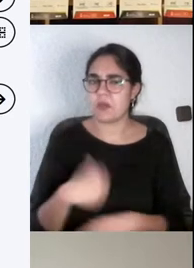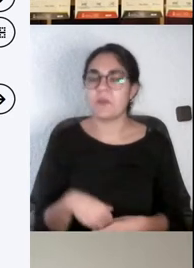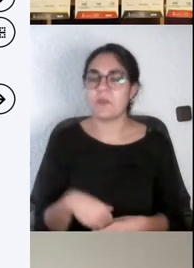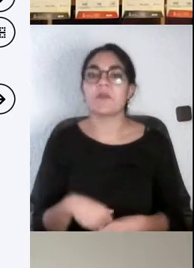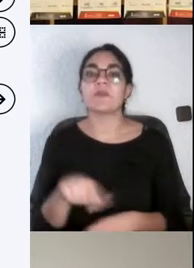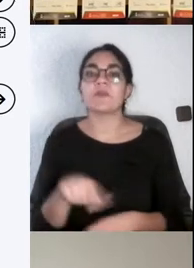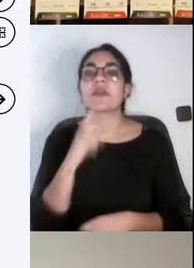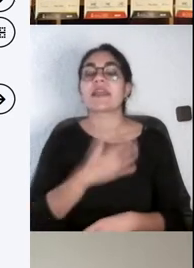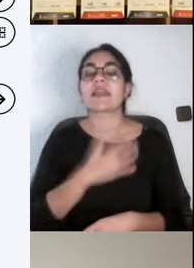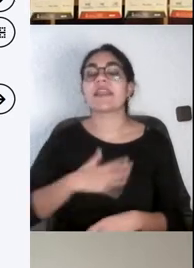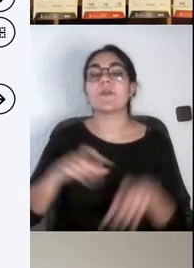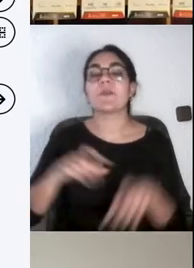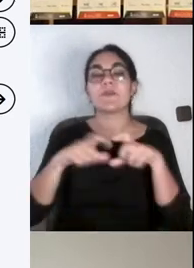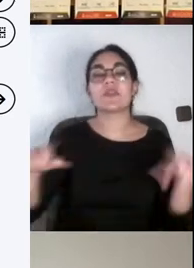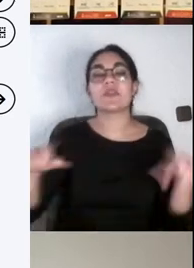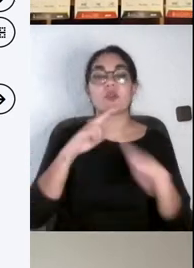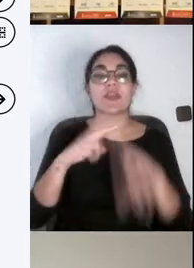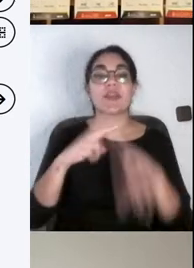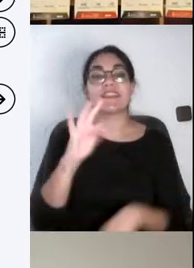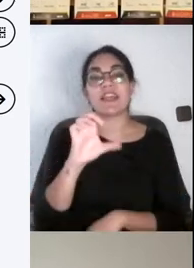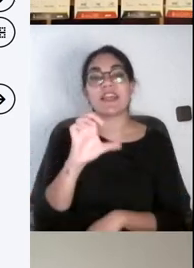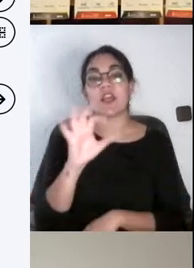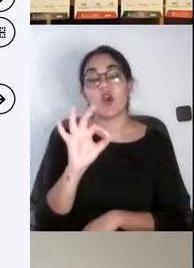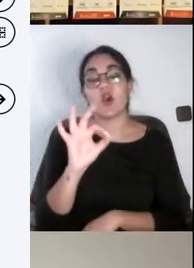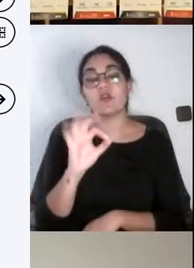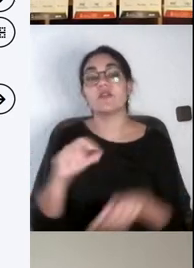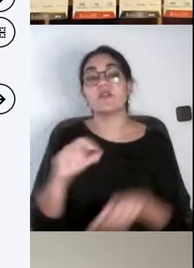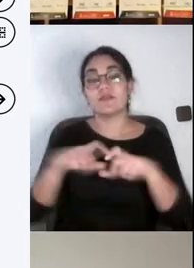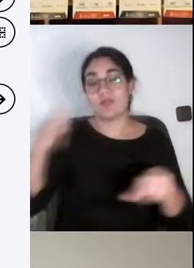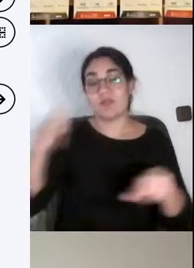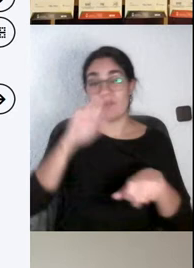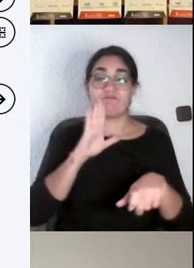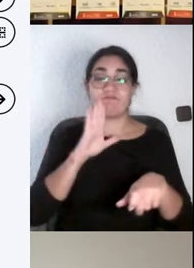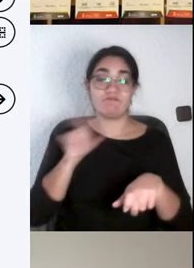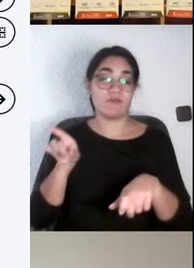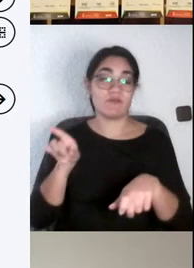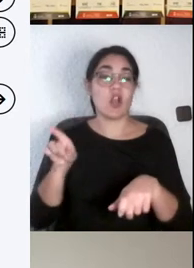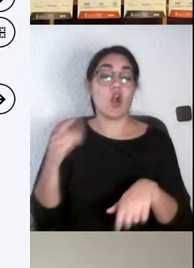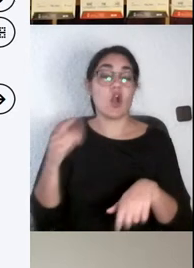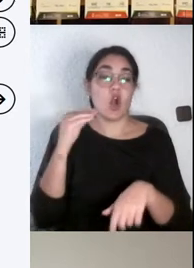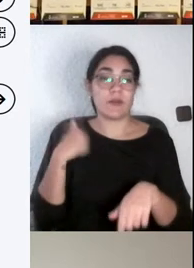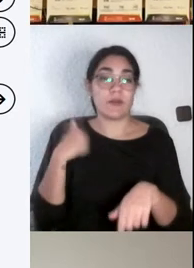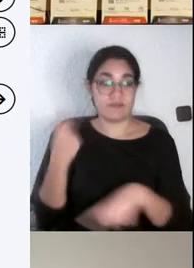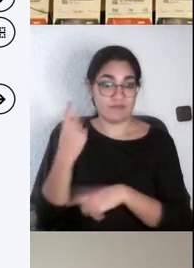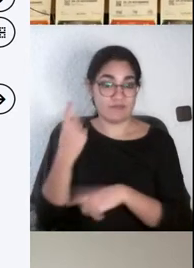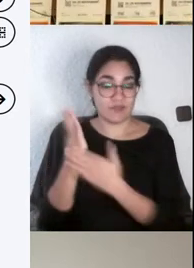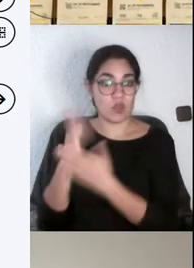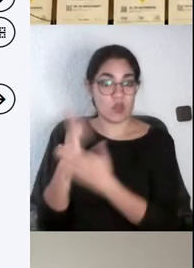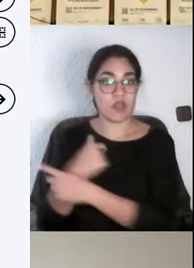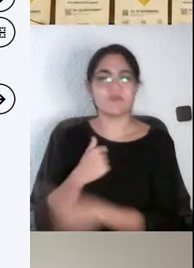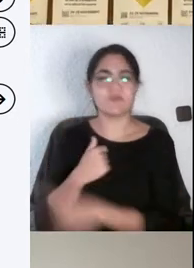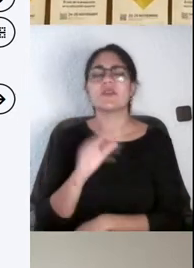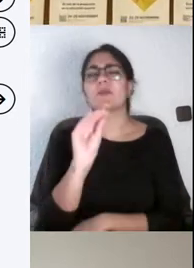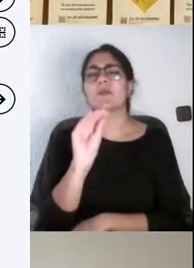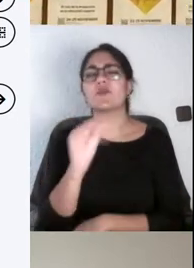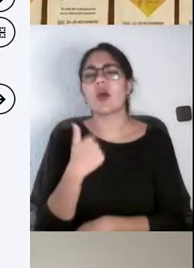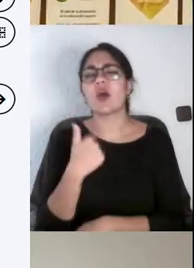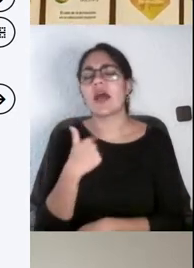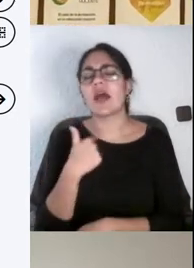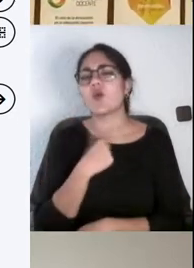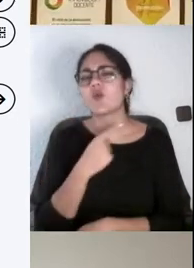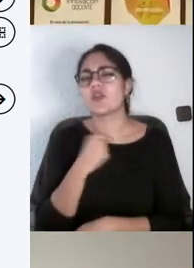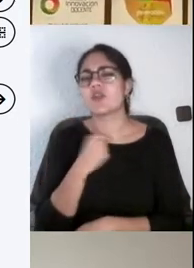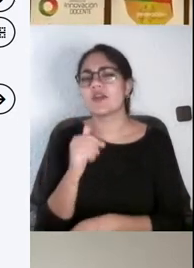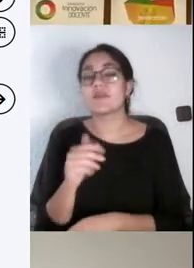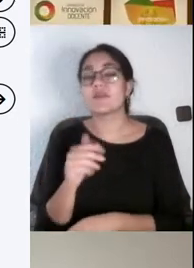Me gustaría preguntarle a Teo, ¿cómo te gustaría que te evaluaran? Sé que en la mesa